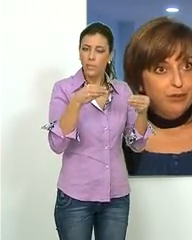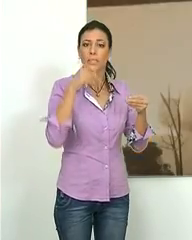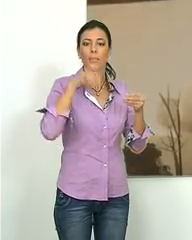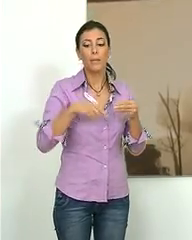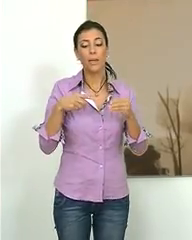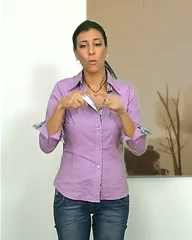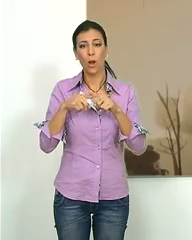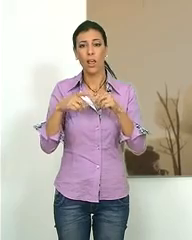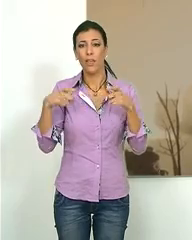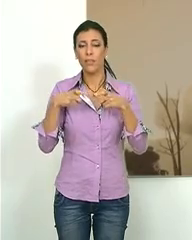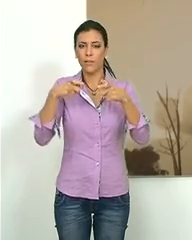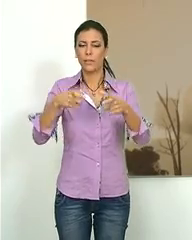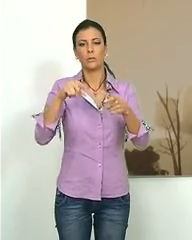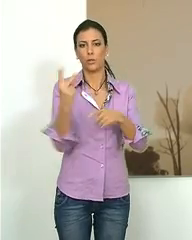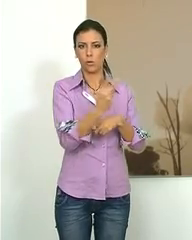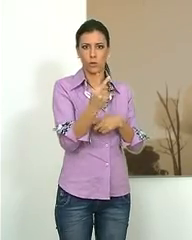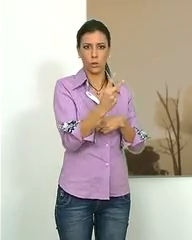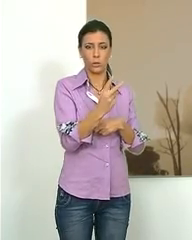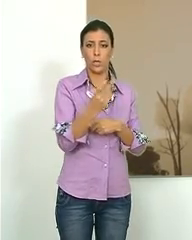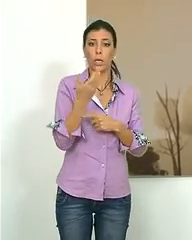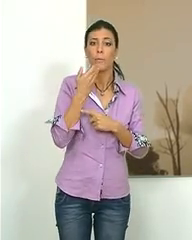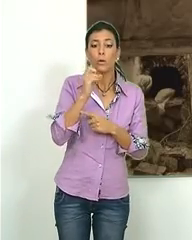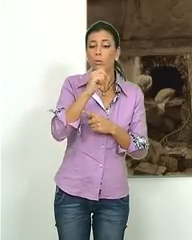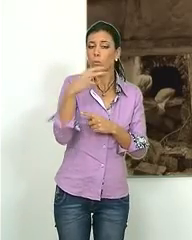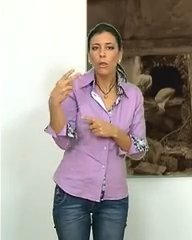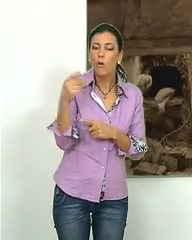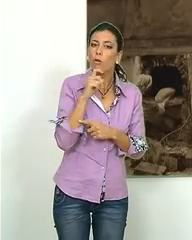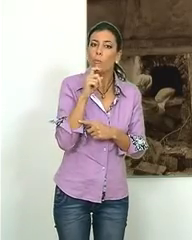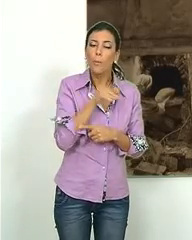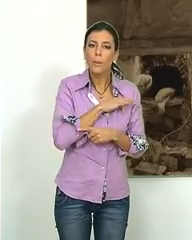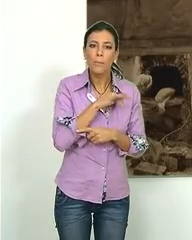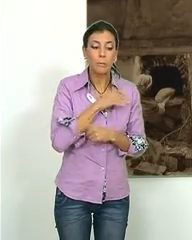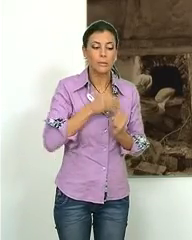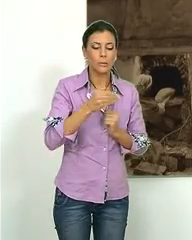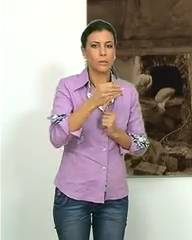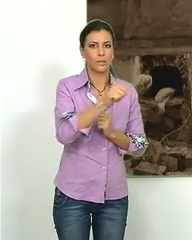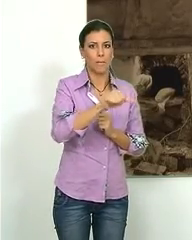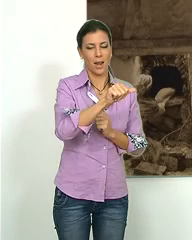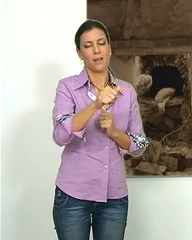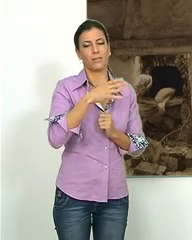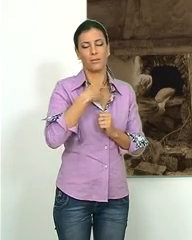y también en CD. El fallo del concurso y los premiados se conocerán en unas semanas.